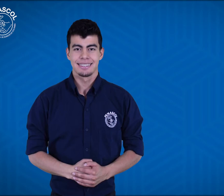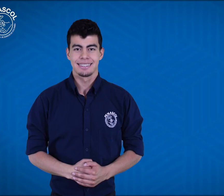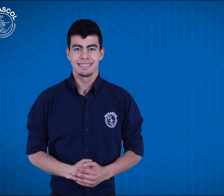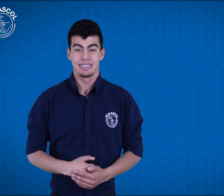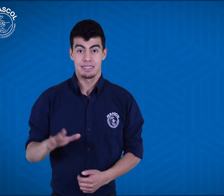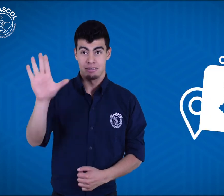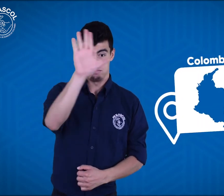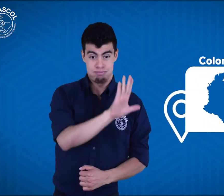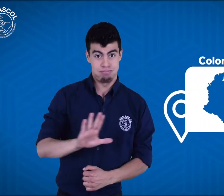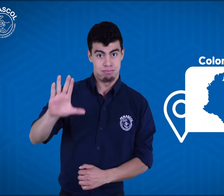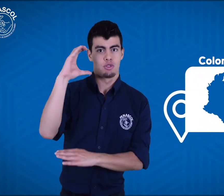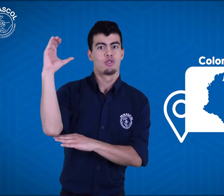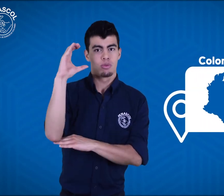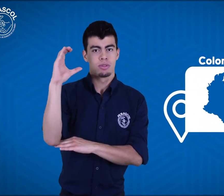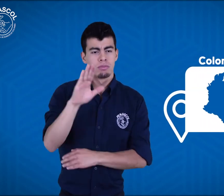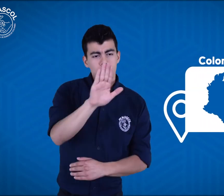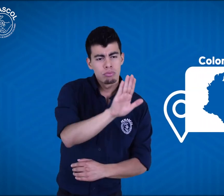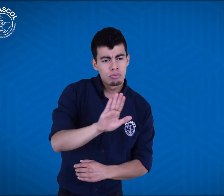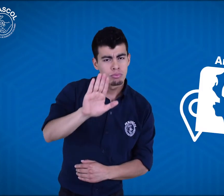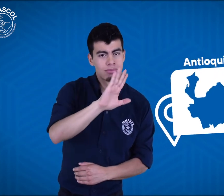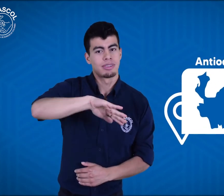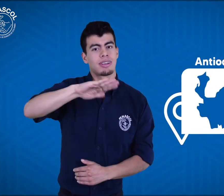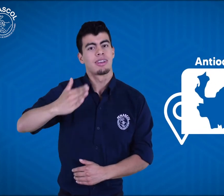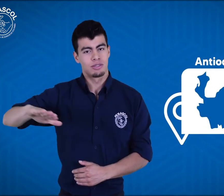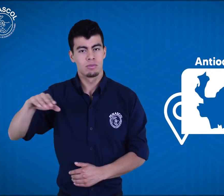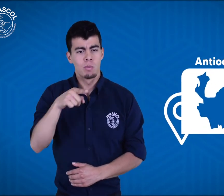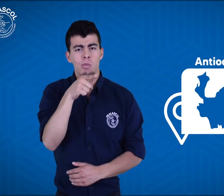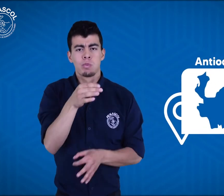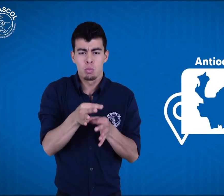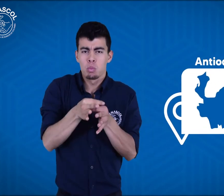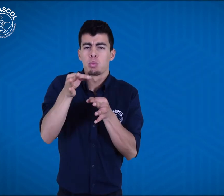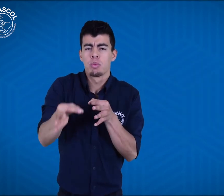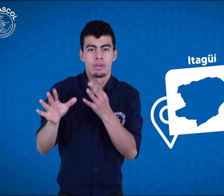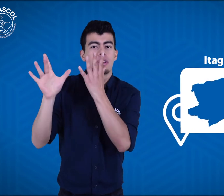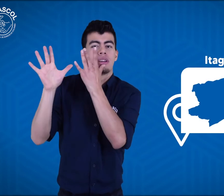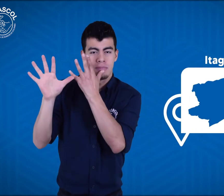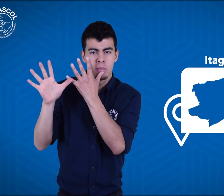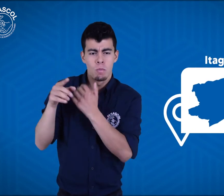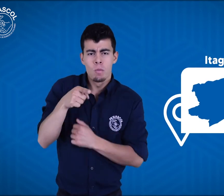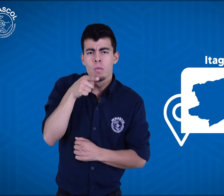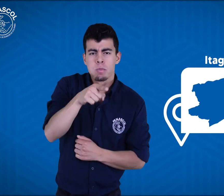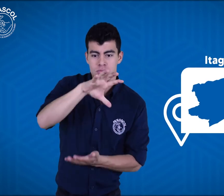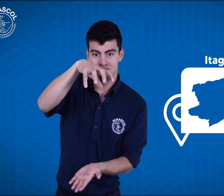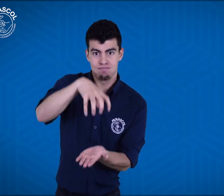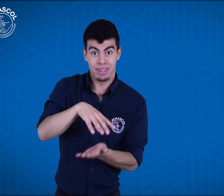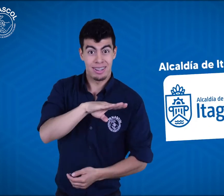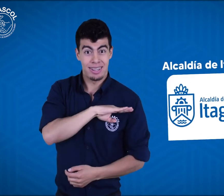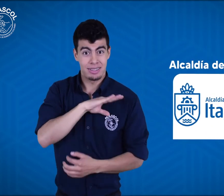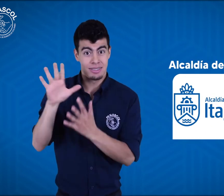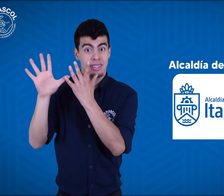En el departamento de Antioquia está el municipio de Itagüí. Su alcaldía, la alcaldía de